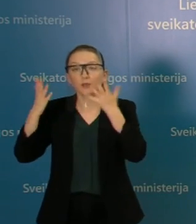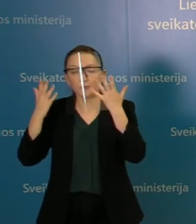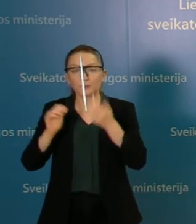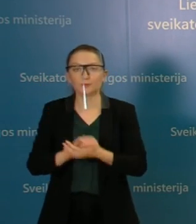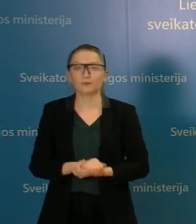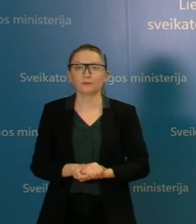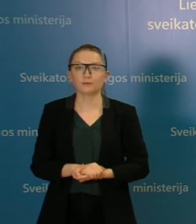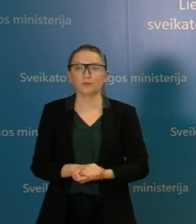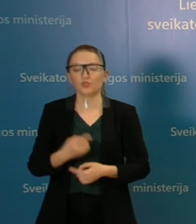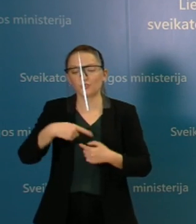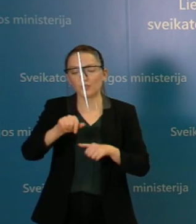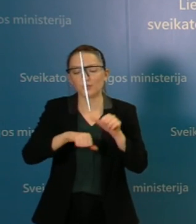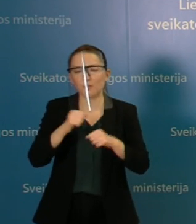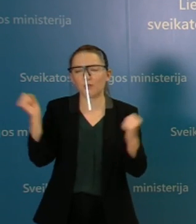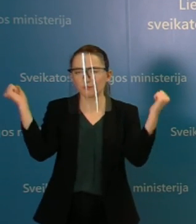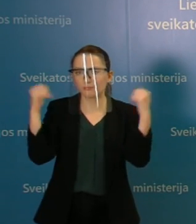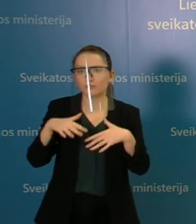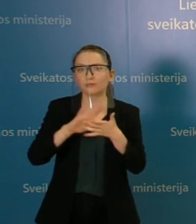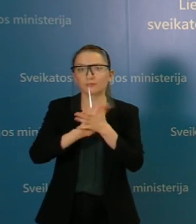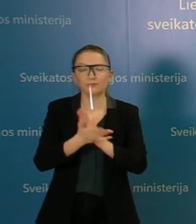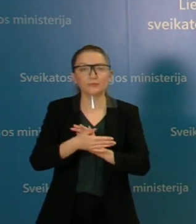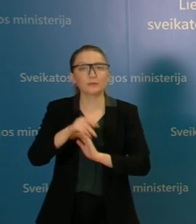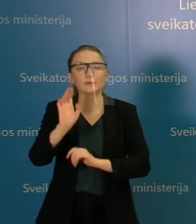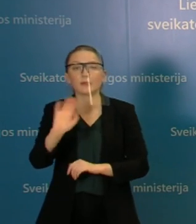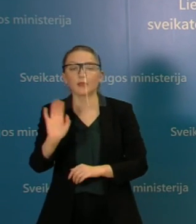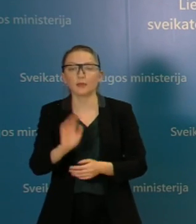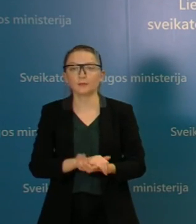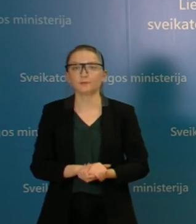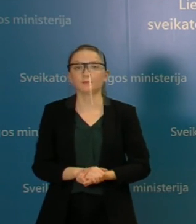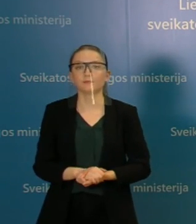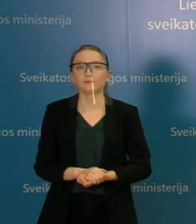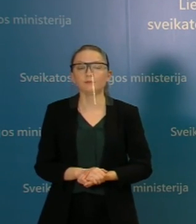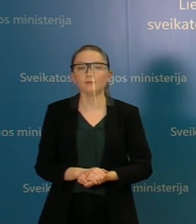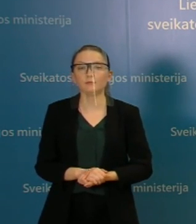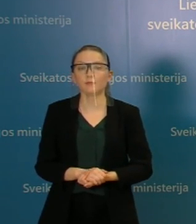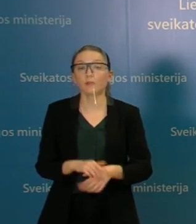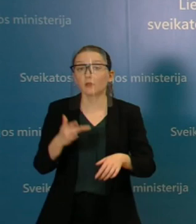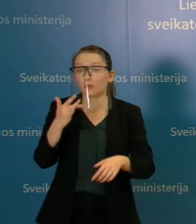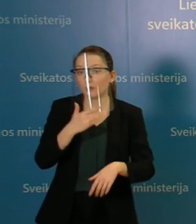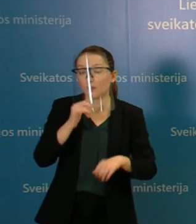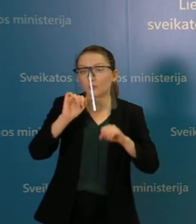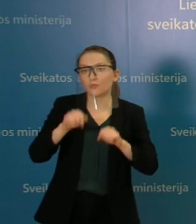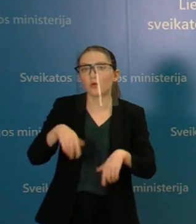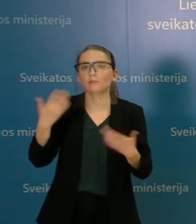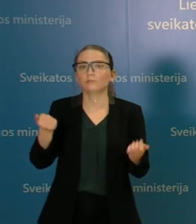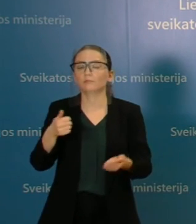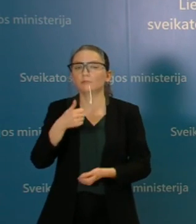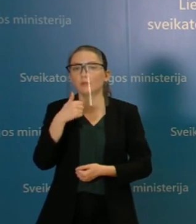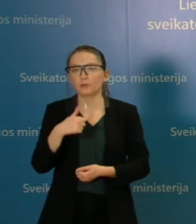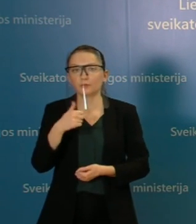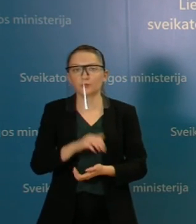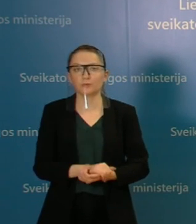tiesiog šiemet masiškai nevykim lankyti kapų ir galbūt tą galėsim padaryti